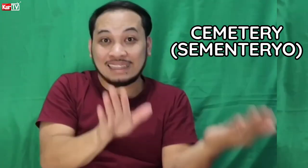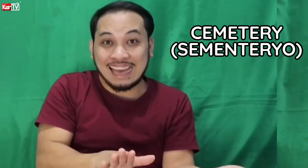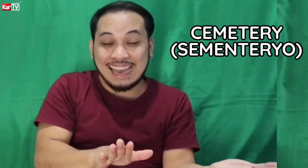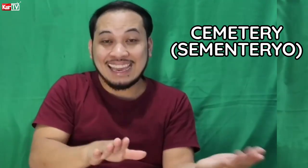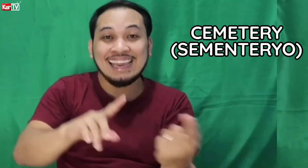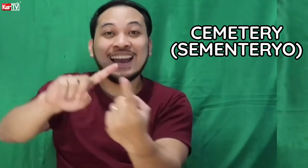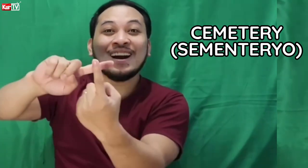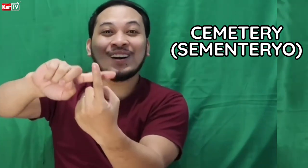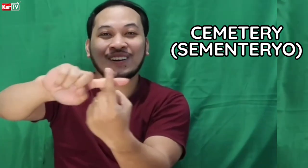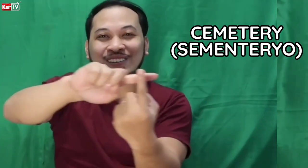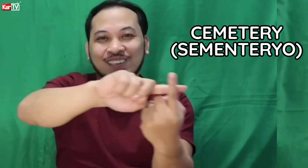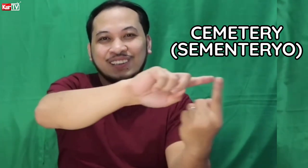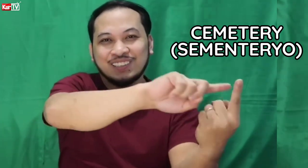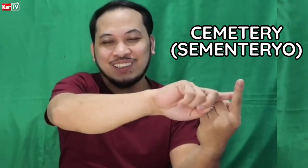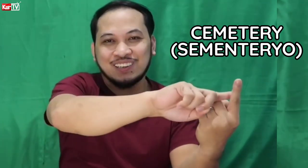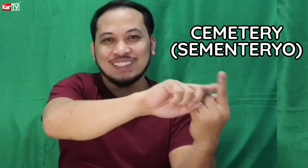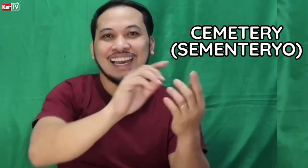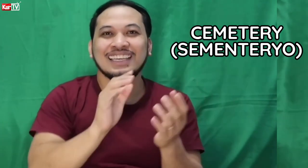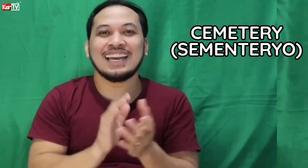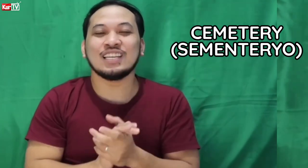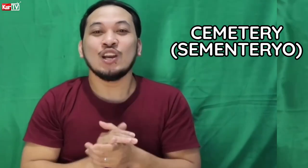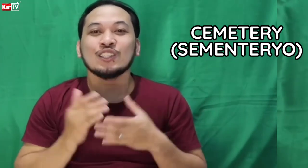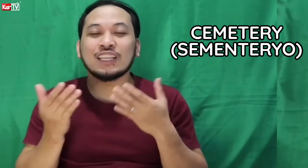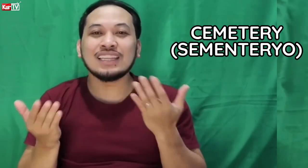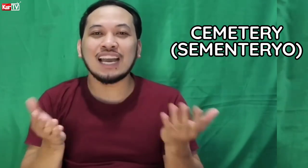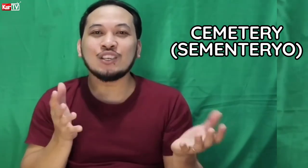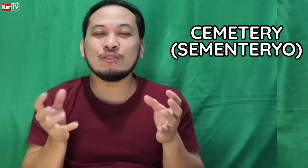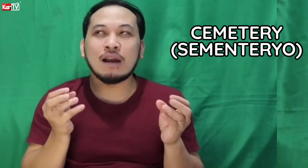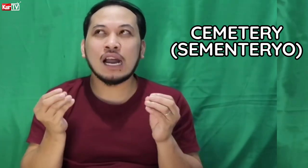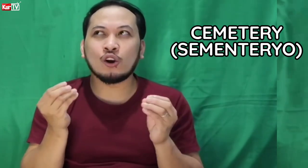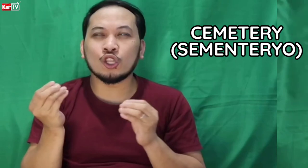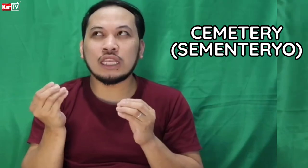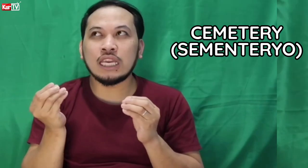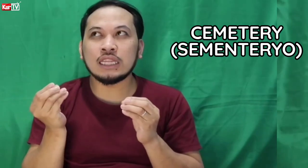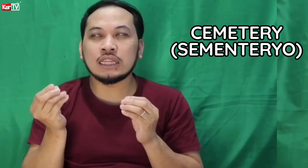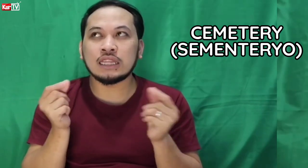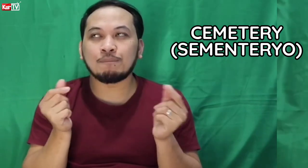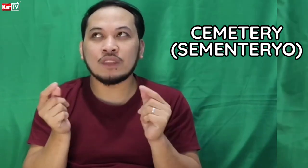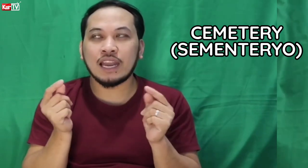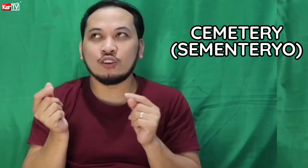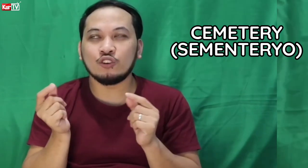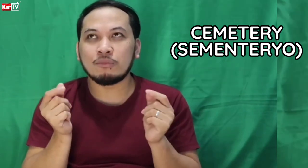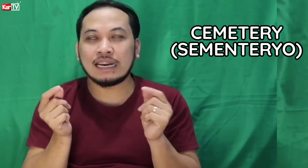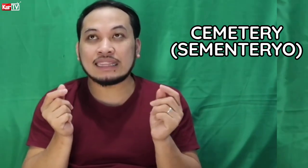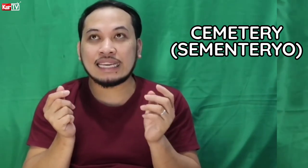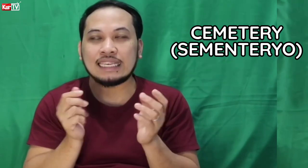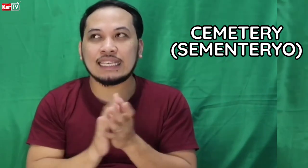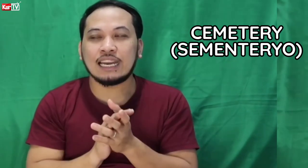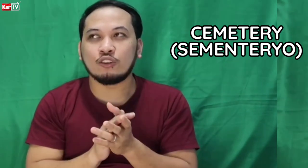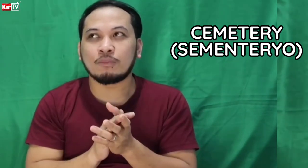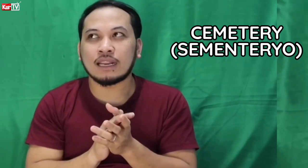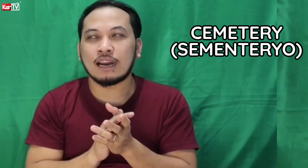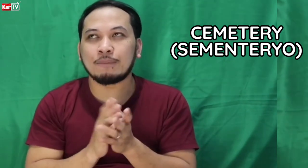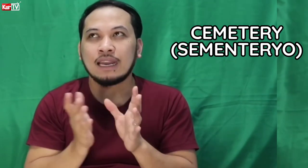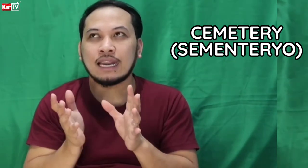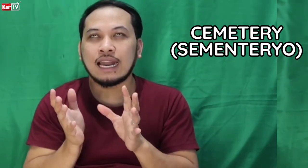Patay. Cross. Cross. Cross. Ayan. So tandaan niyo yung mga konting tip na ganun. Yung mga technique na ganun. Para kapagka